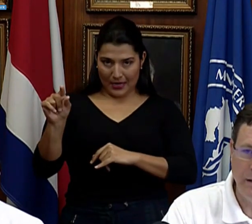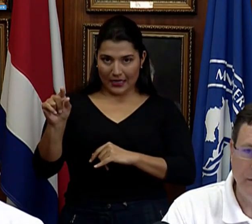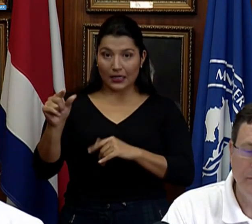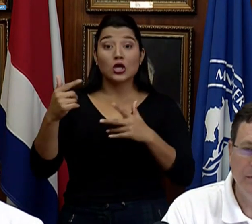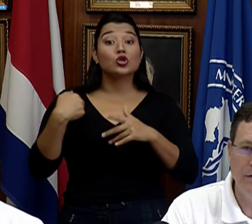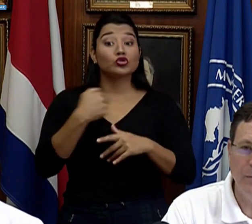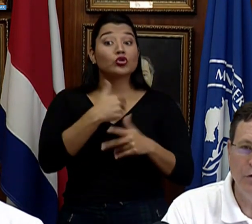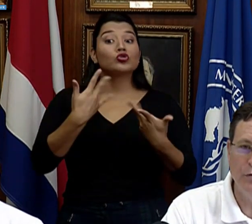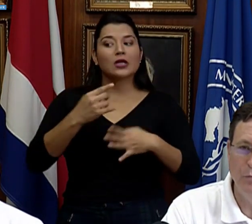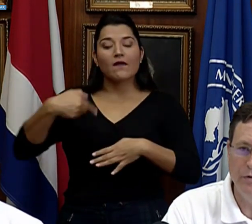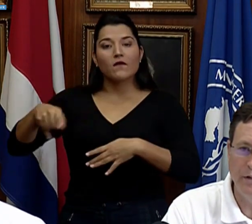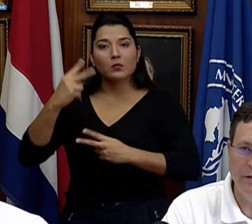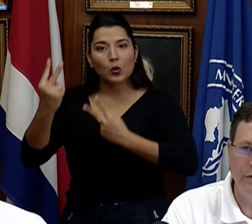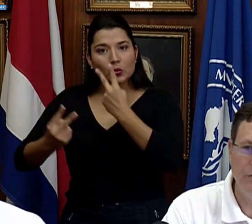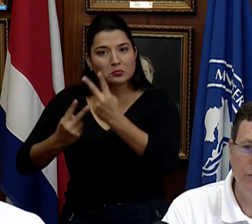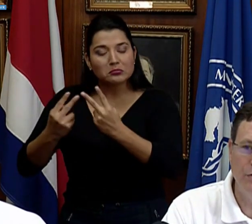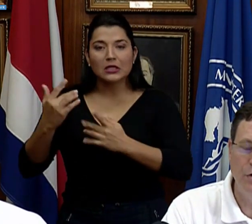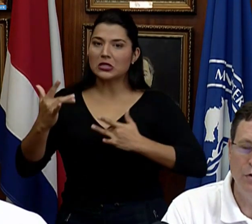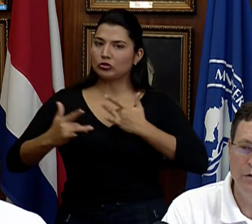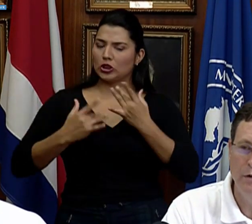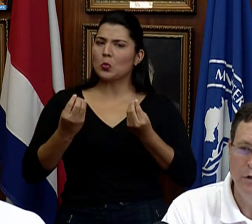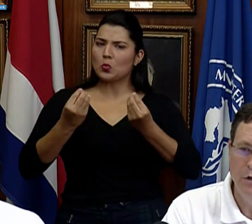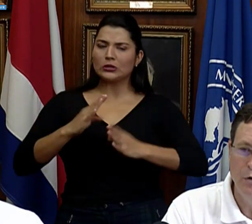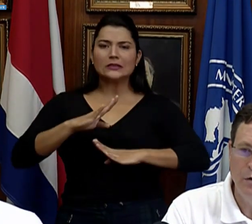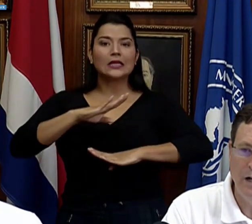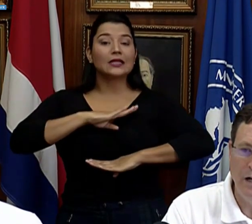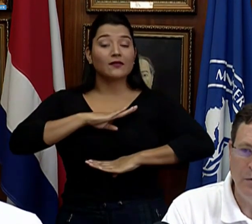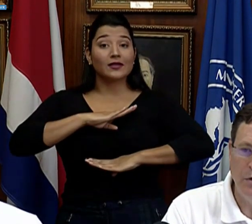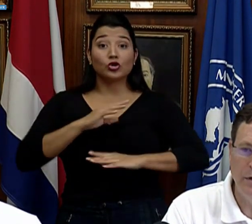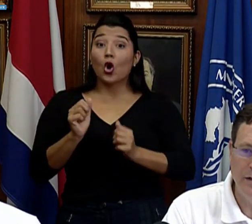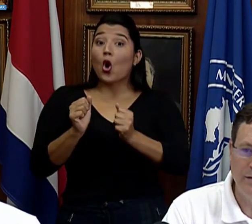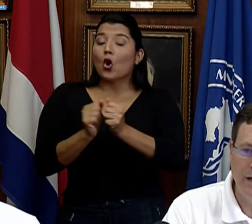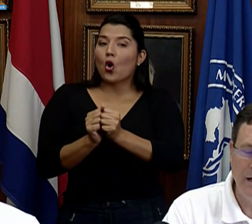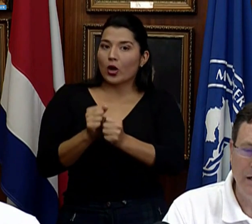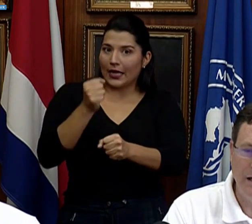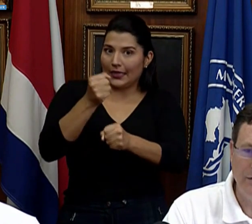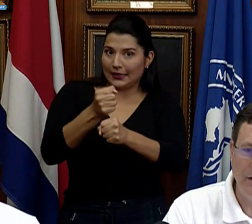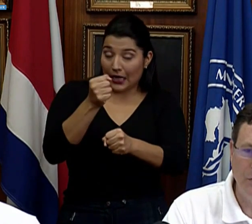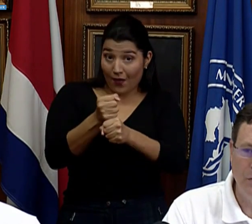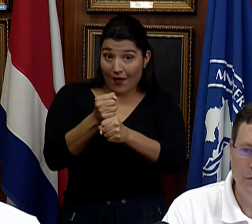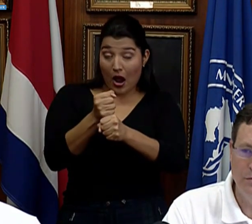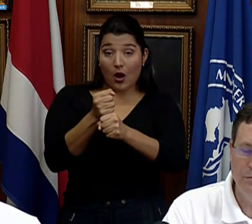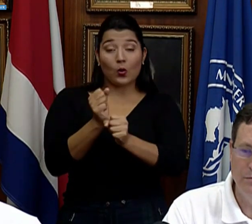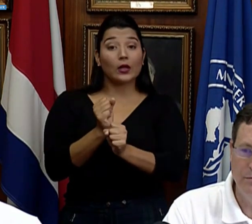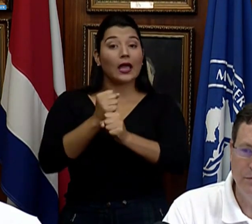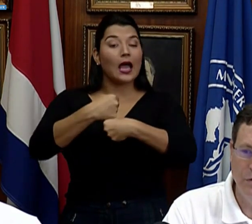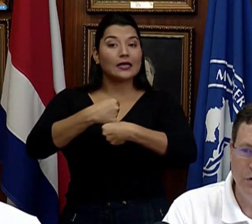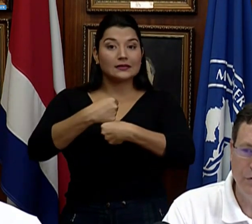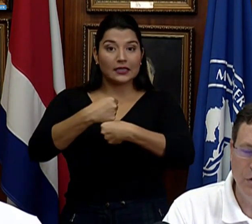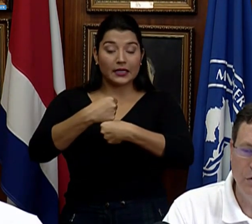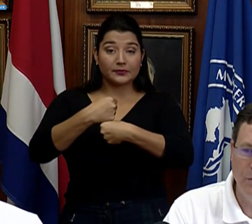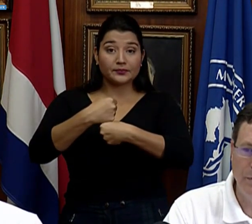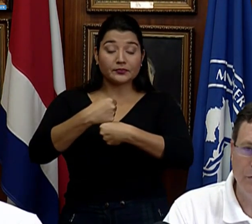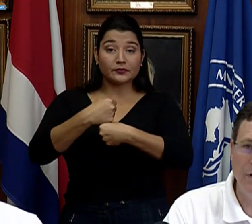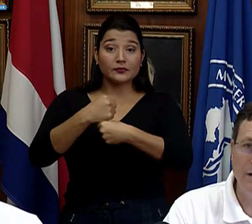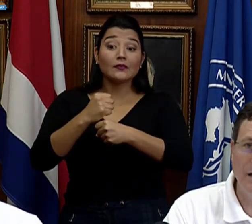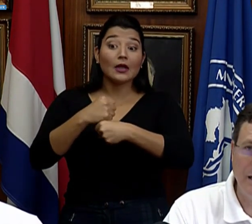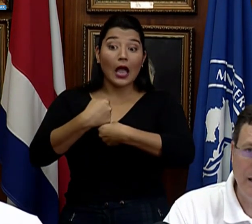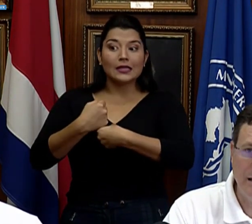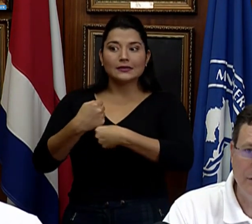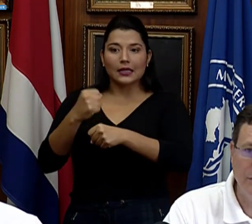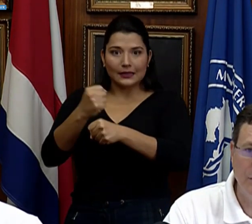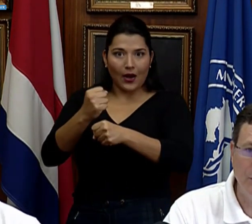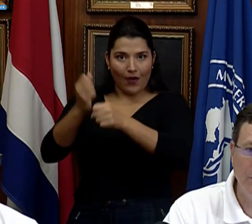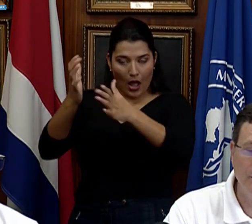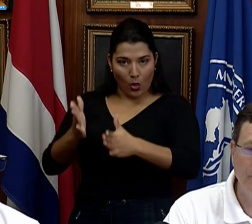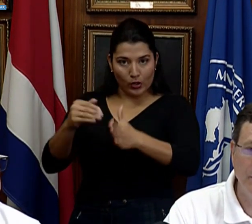y estamos muy satisfechos con la labor que están haciendo no solo personal de la